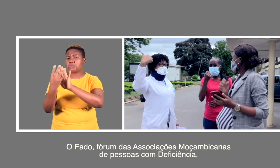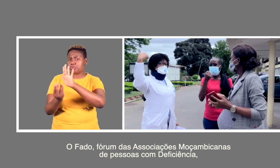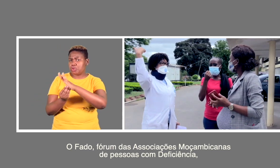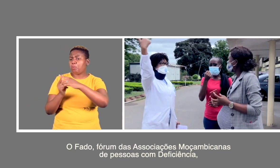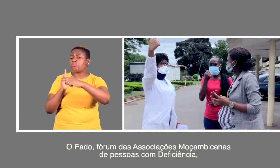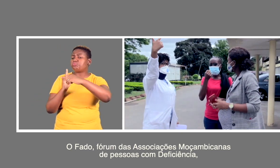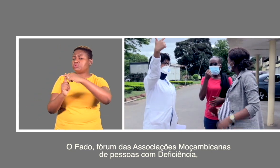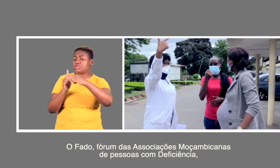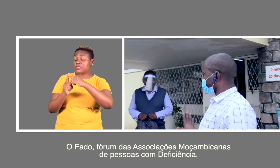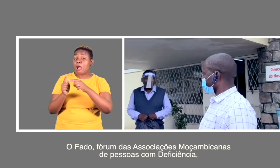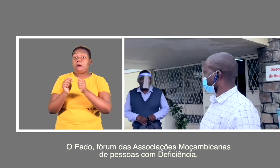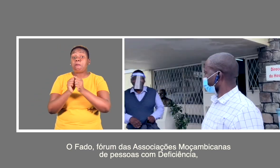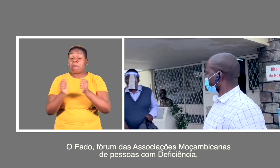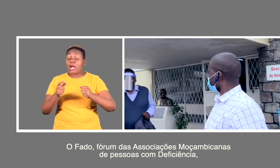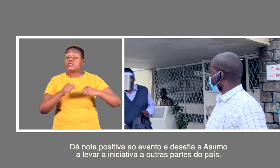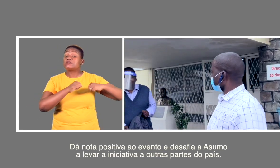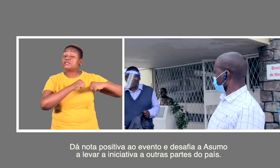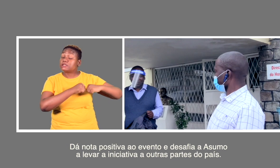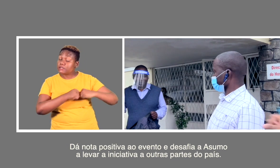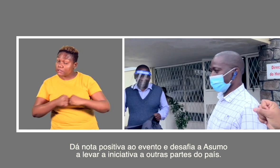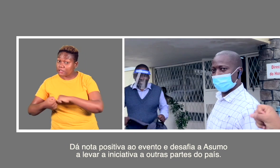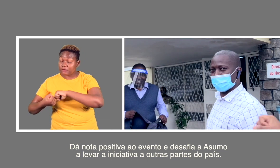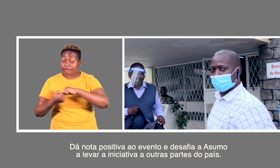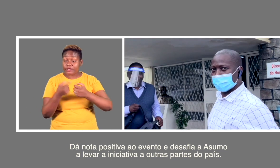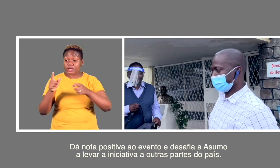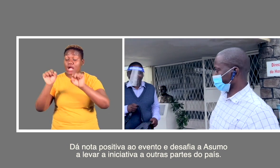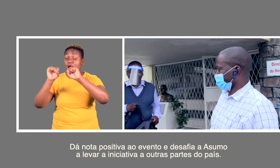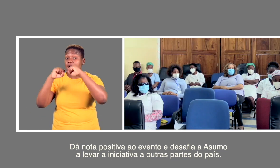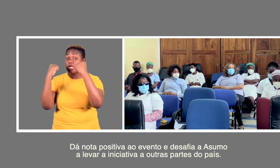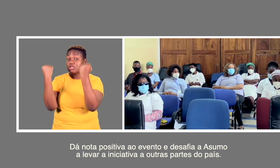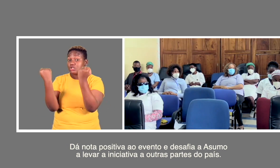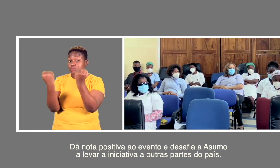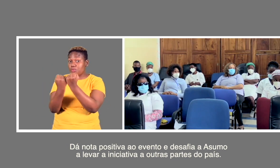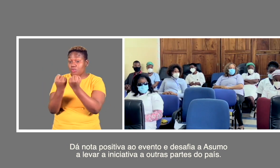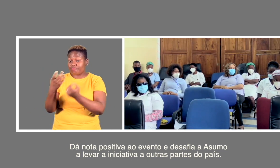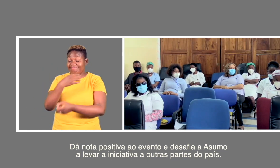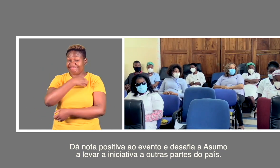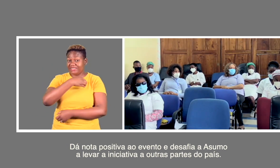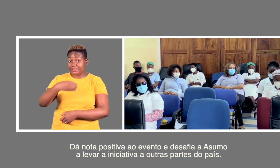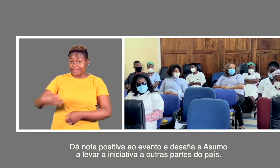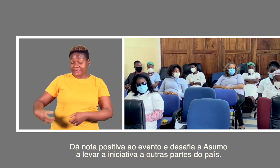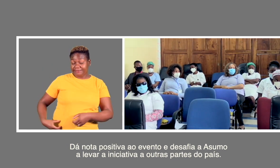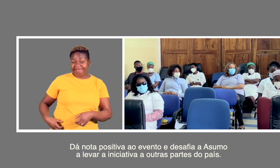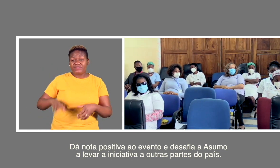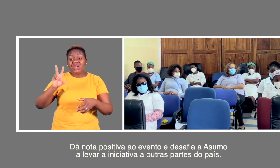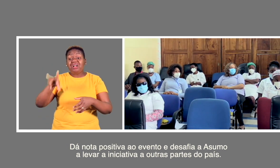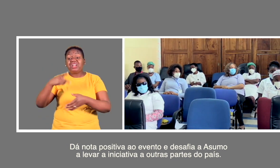Pessoas com Deficiência, dá nota positiva ao evento e desafia a Assumo a levar